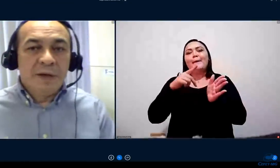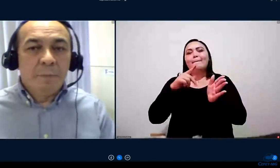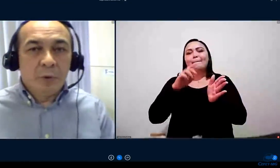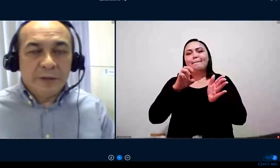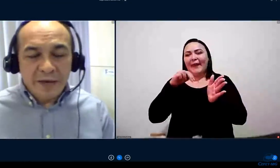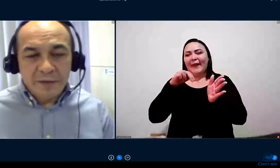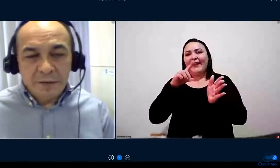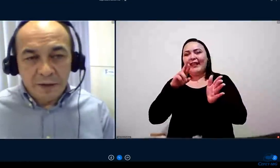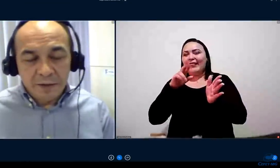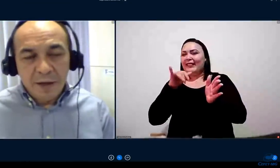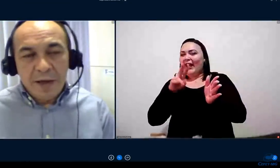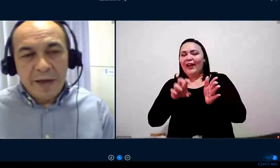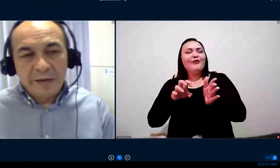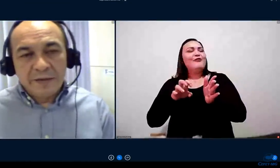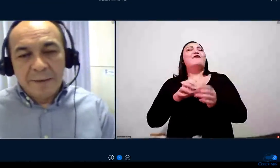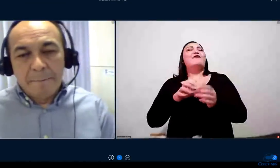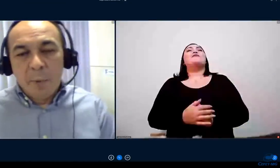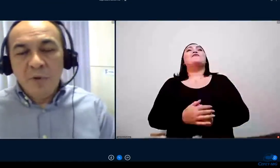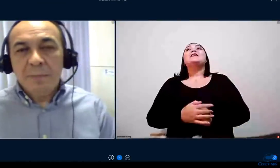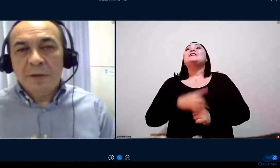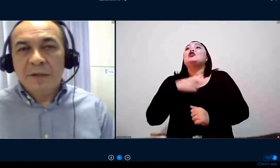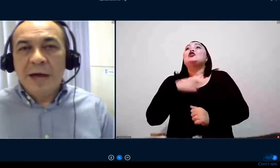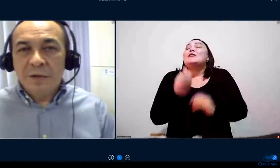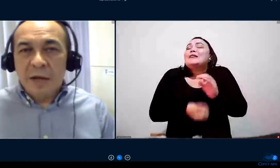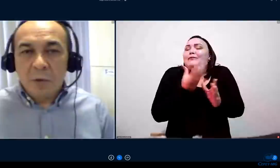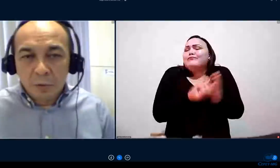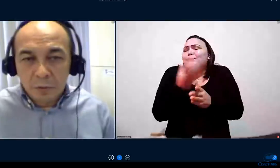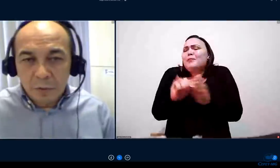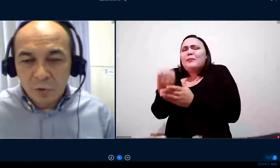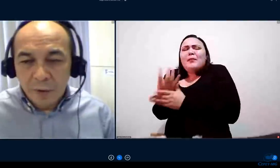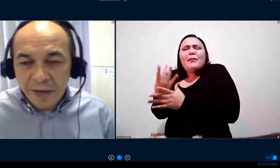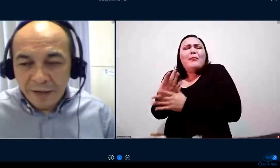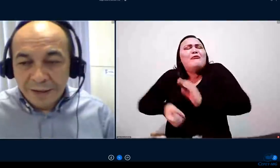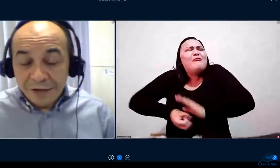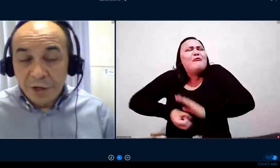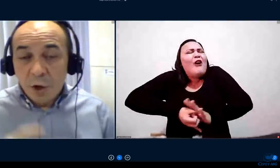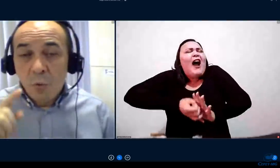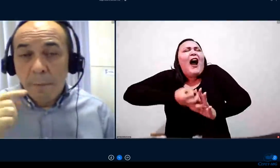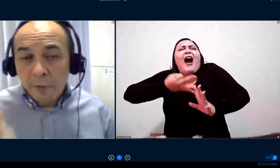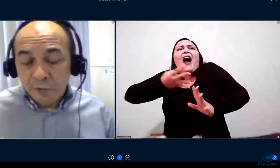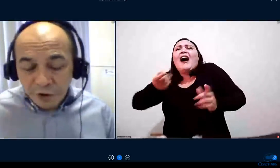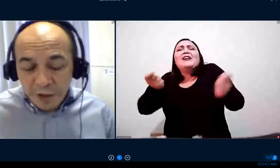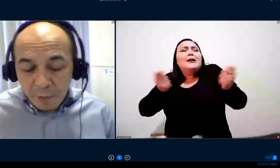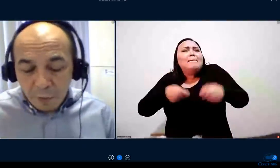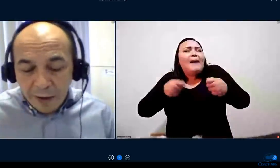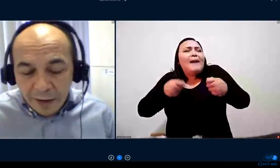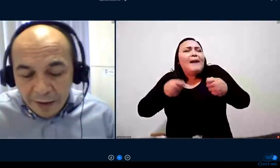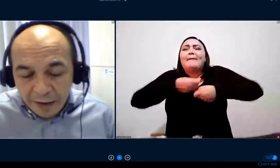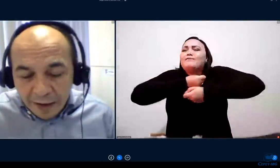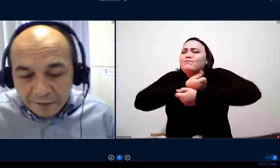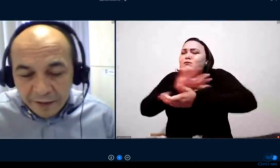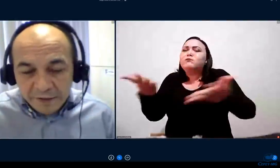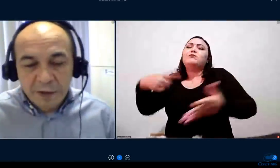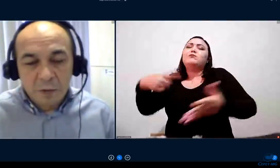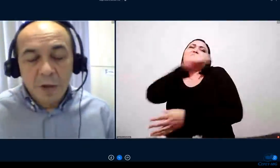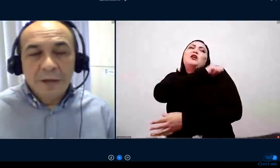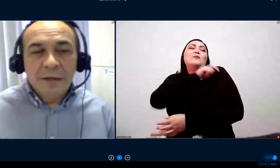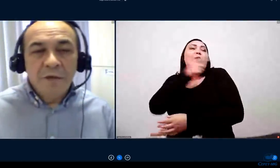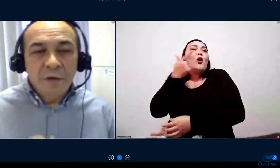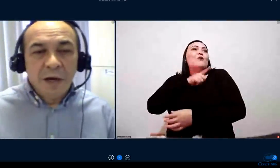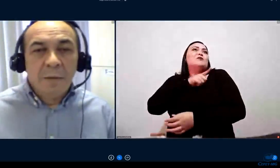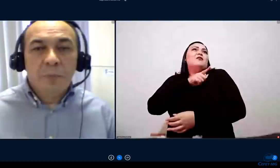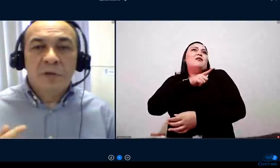o campus ele pudesse ter essa possibilidade de acordo com a sua realidade. Um ponto que eu chamo a atenção,